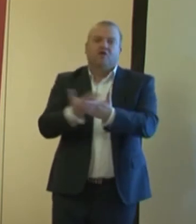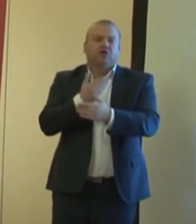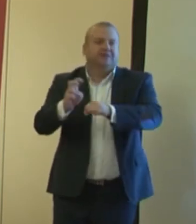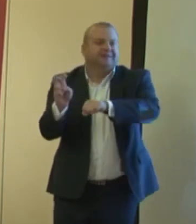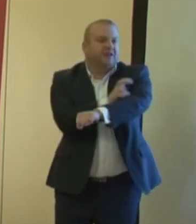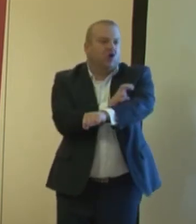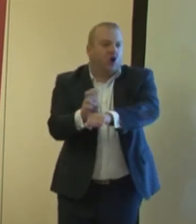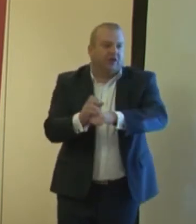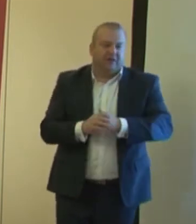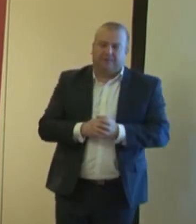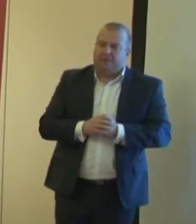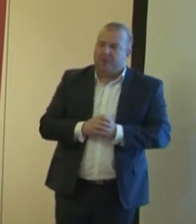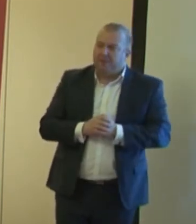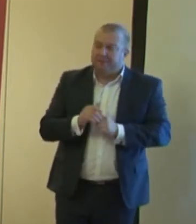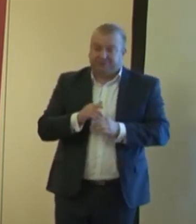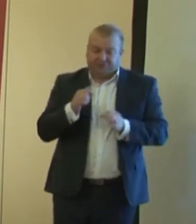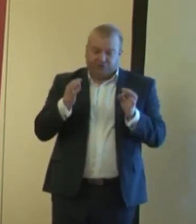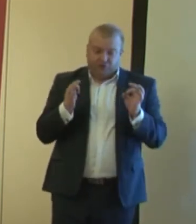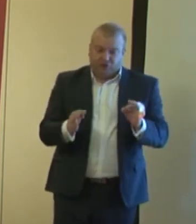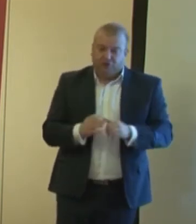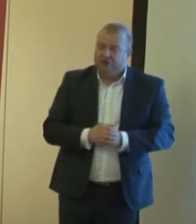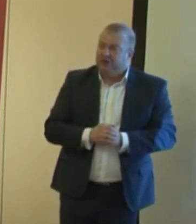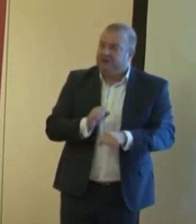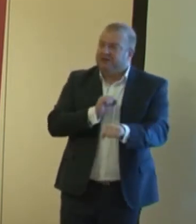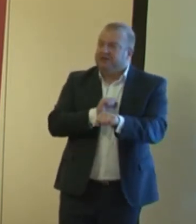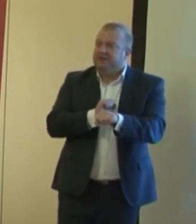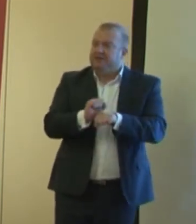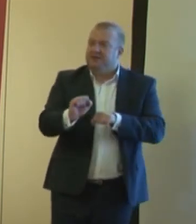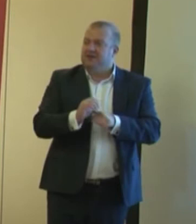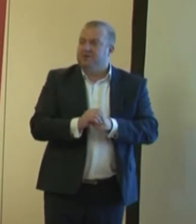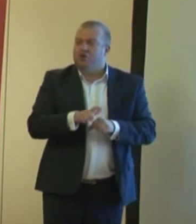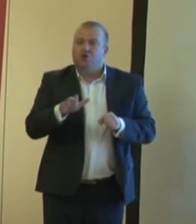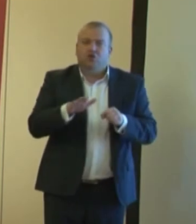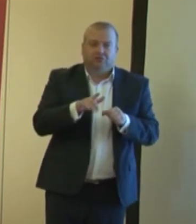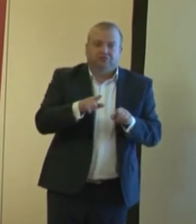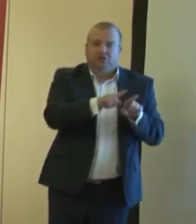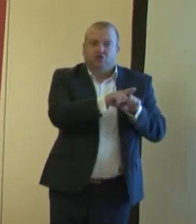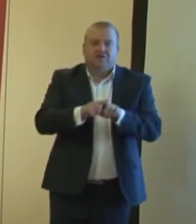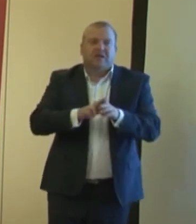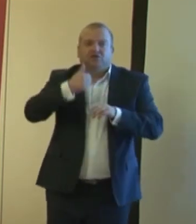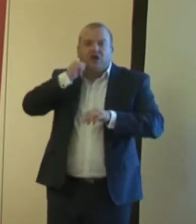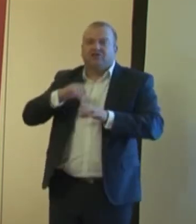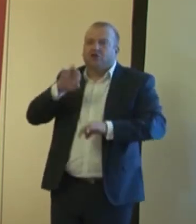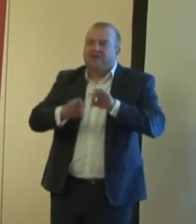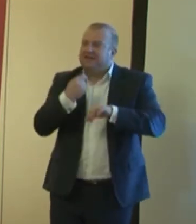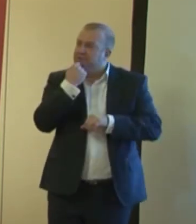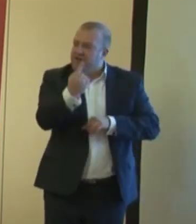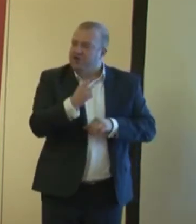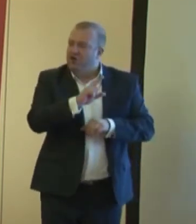technologie. Przecież dzisiaj jesteśmy, również na wczorajszej konferencji powiedziano, że